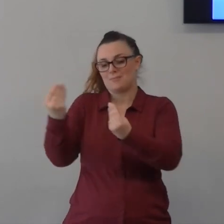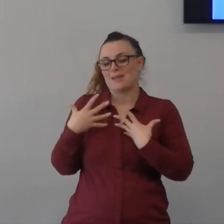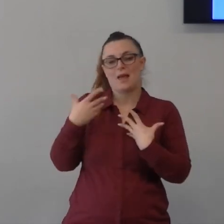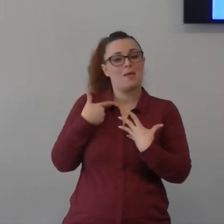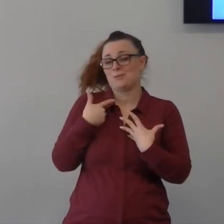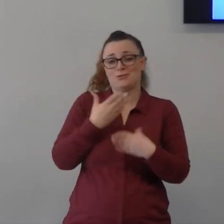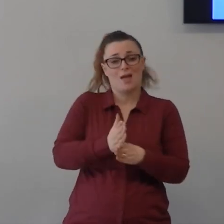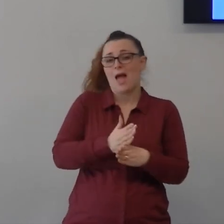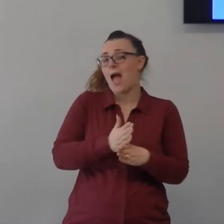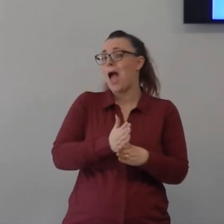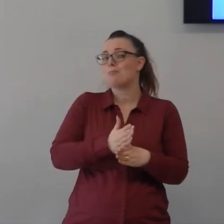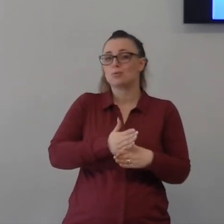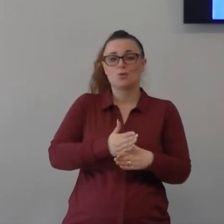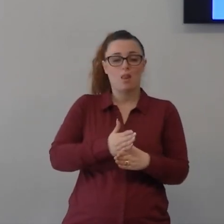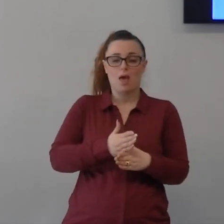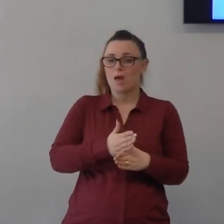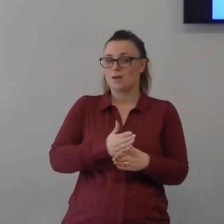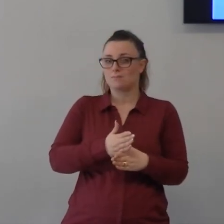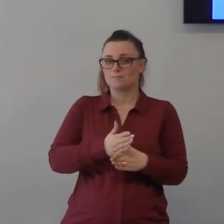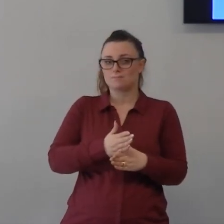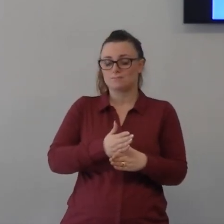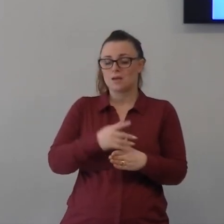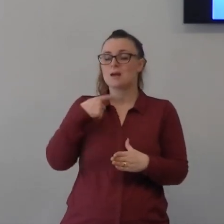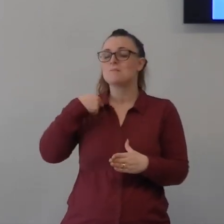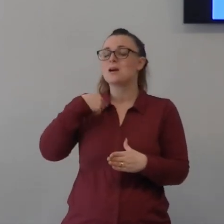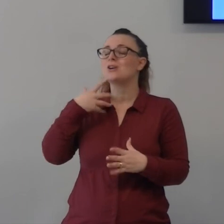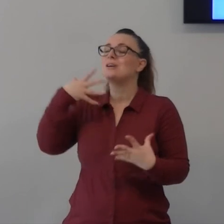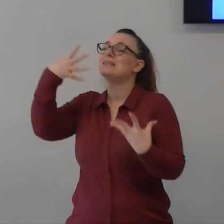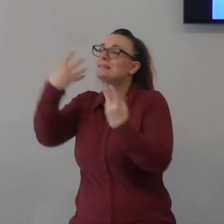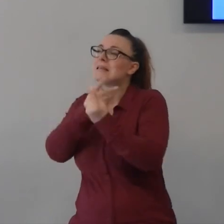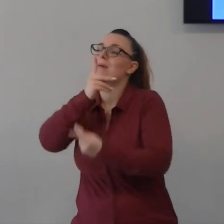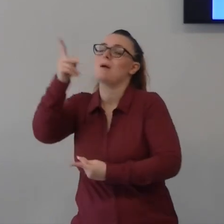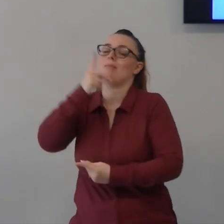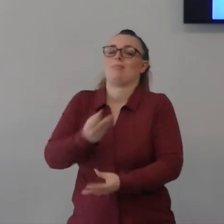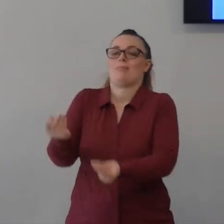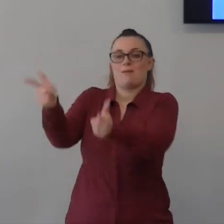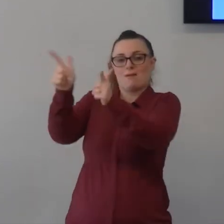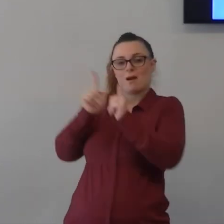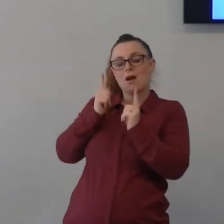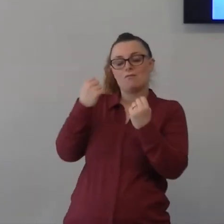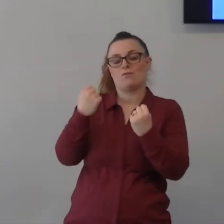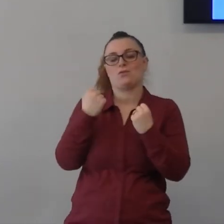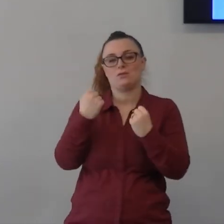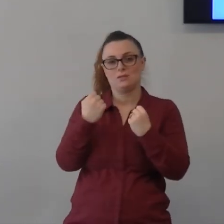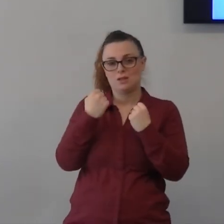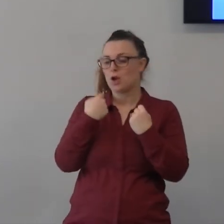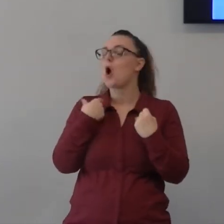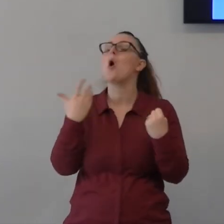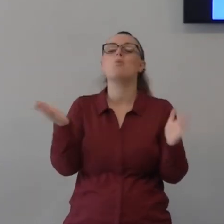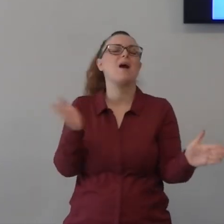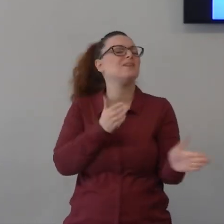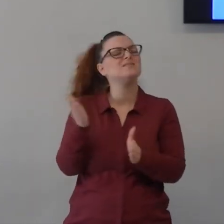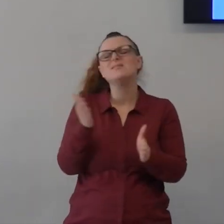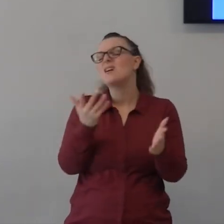mia nebolezza ma in te io posso qualsiasi cosa perché il senso viene fuori tutto questo io te lo